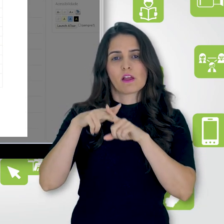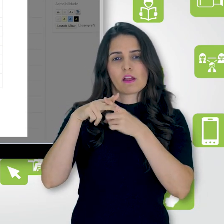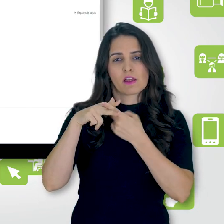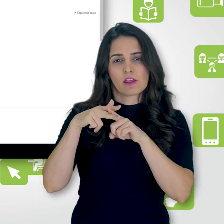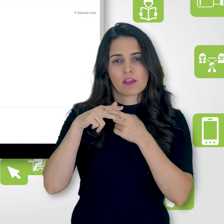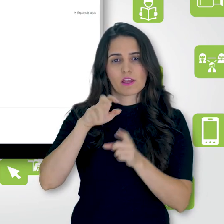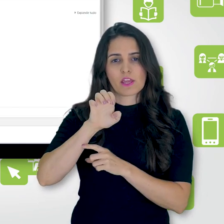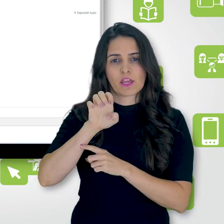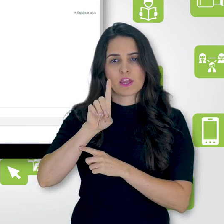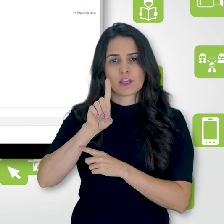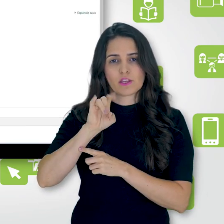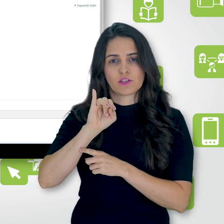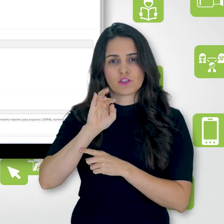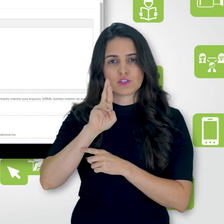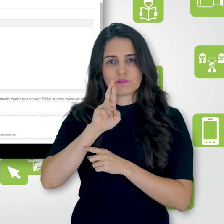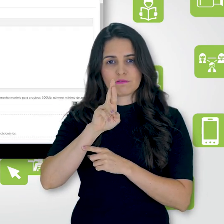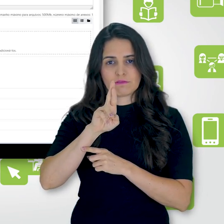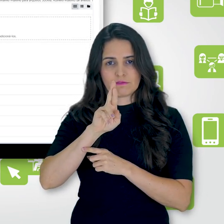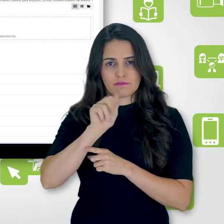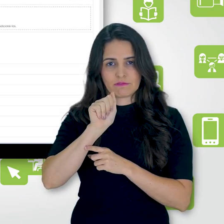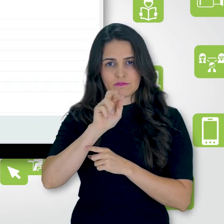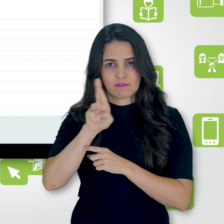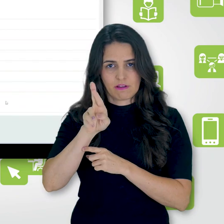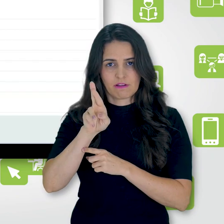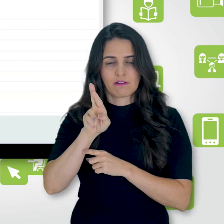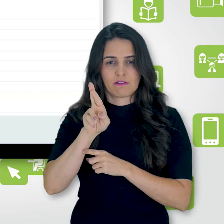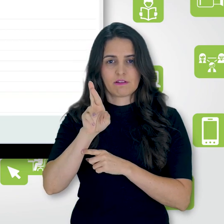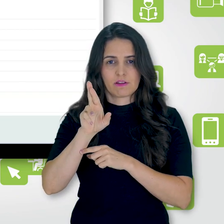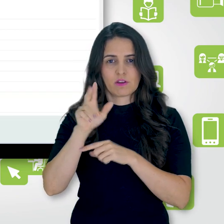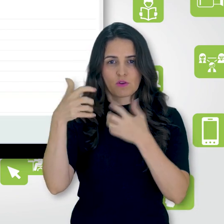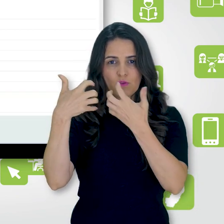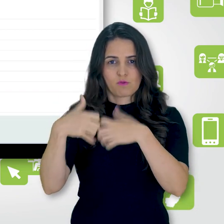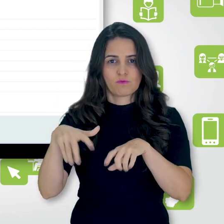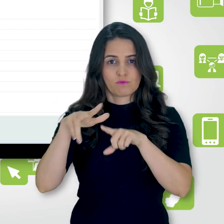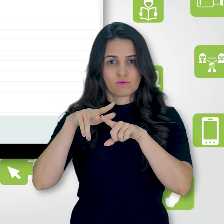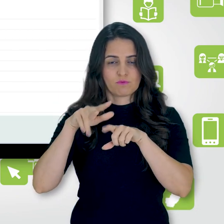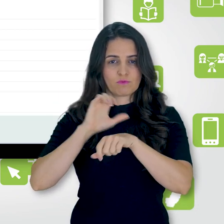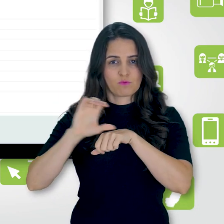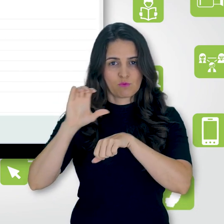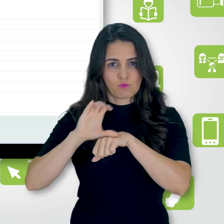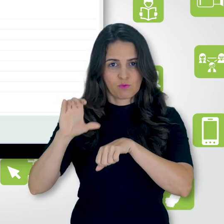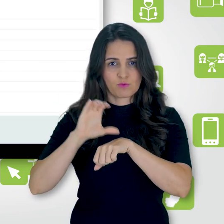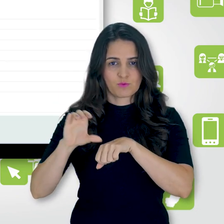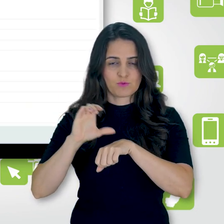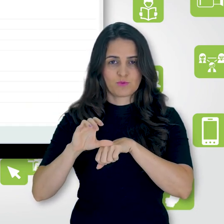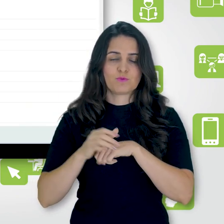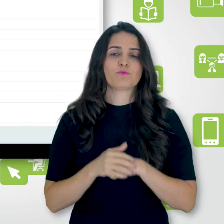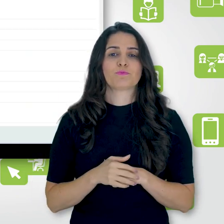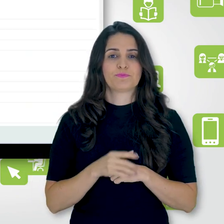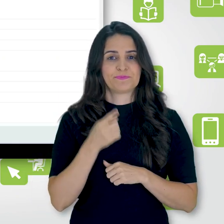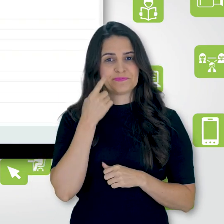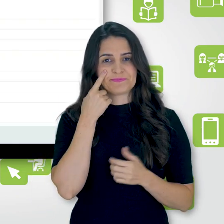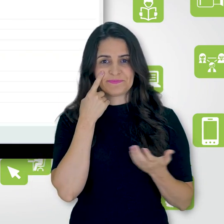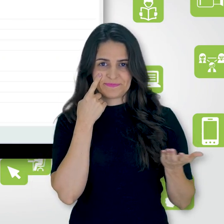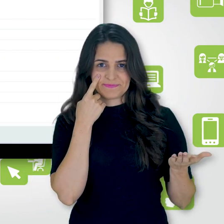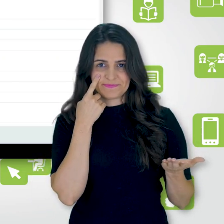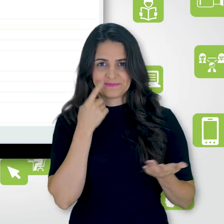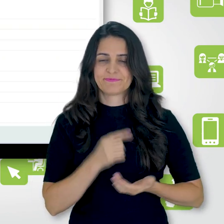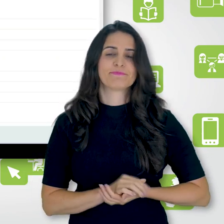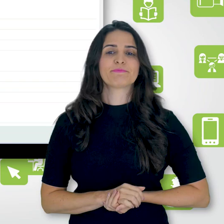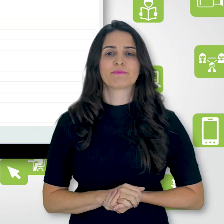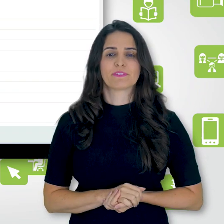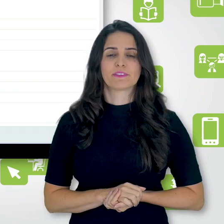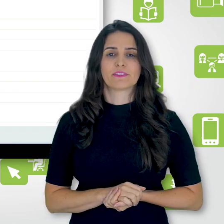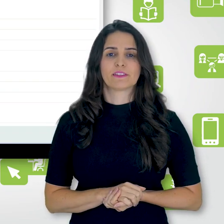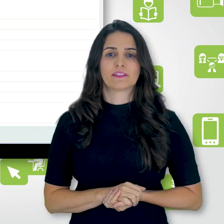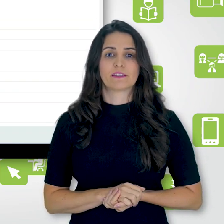as configurações do curso. Então, vamos até o acompanhamento de conclusão. Como